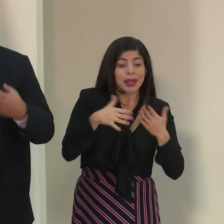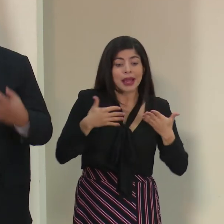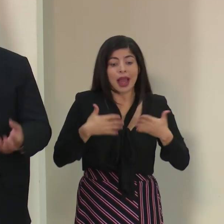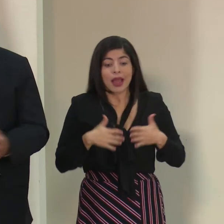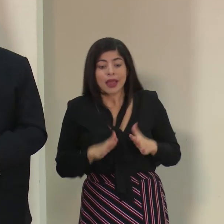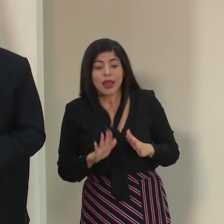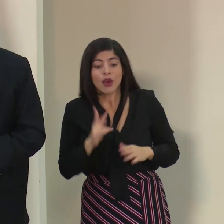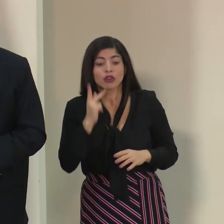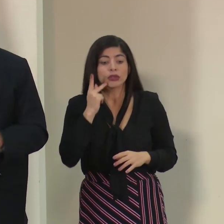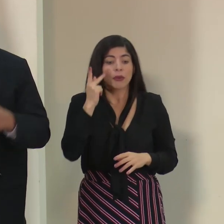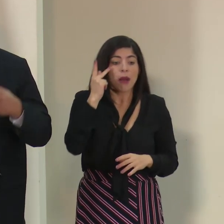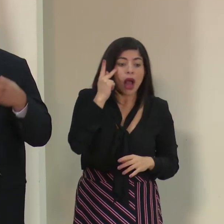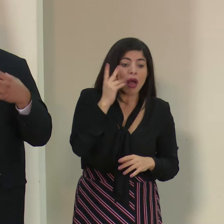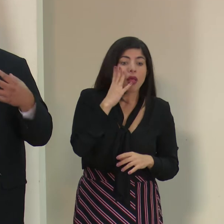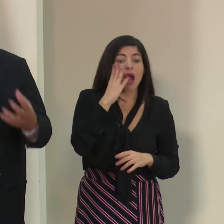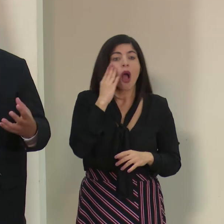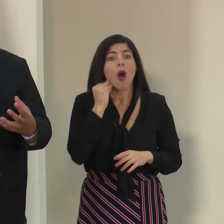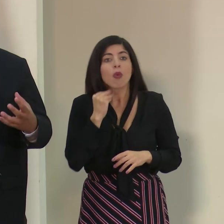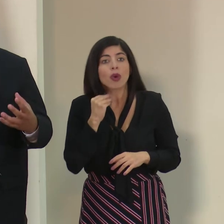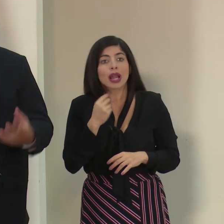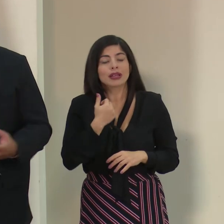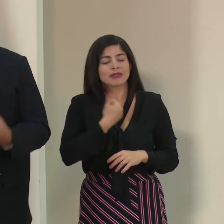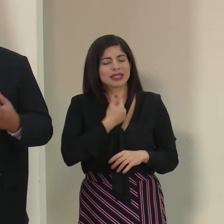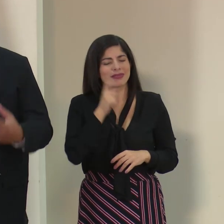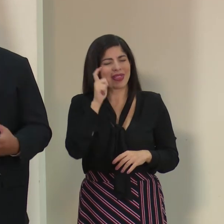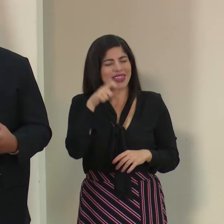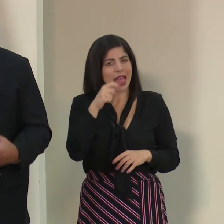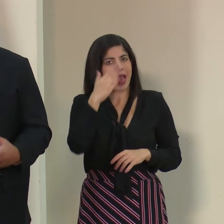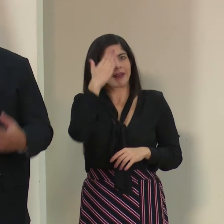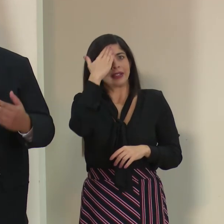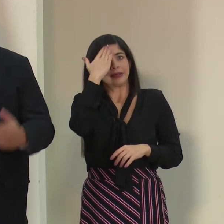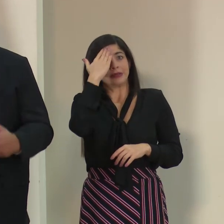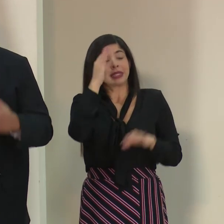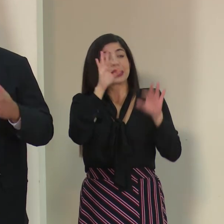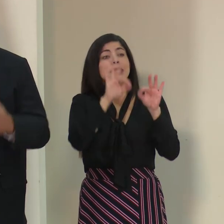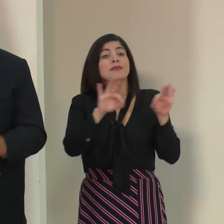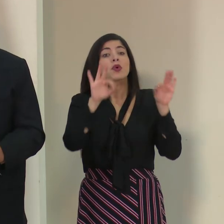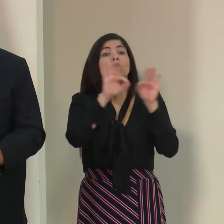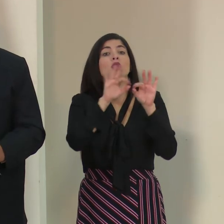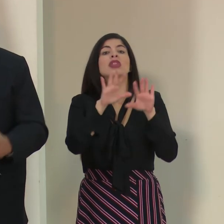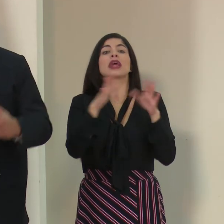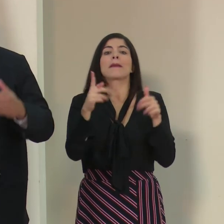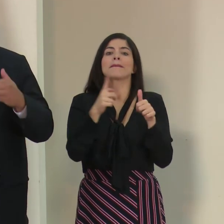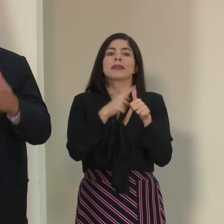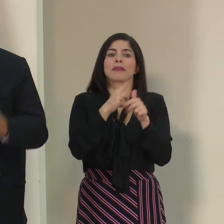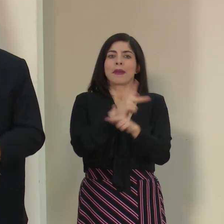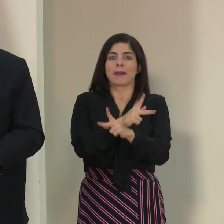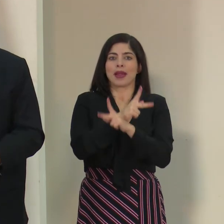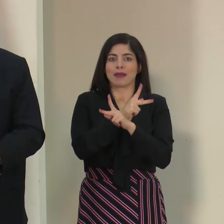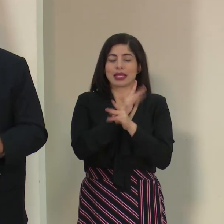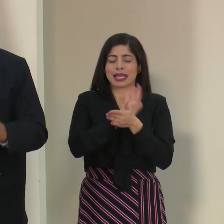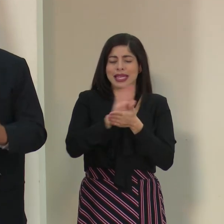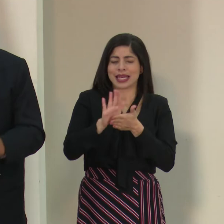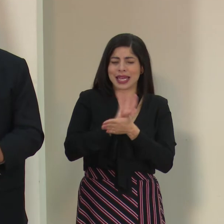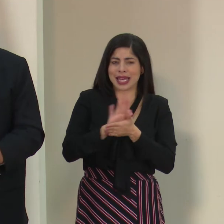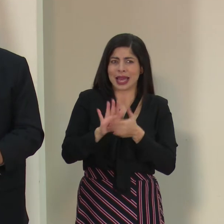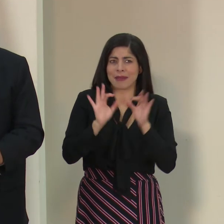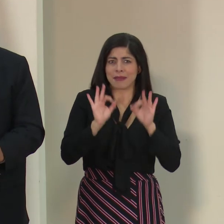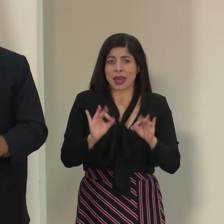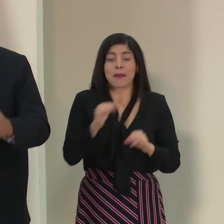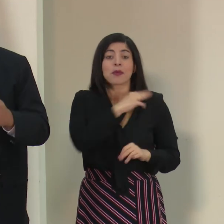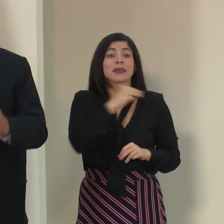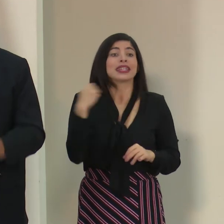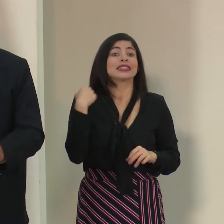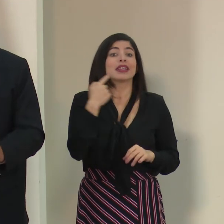papás, con nuestros abuelos, que tenemos que hacer conciencia de que aquí lo importante son las medidas de prevención, las medidas de higiene. Como decía el señor